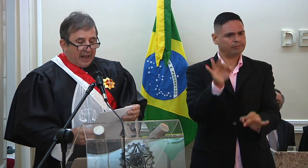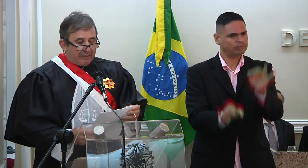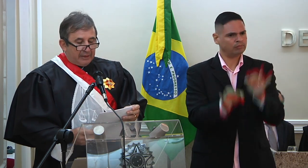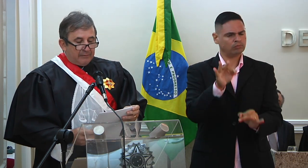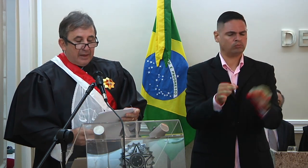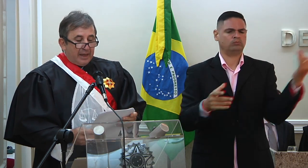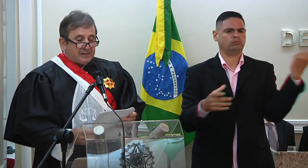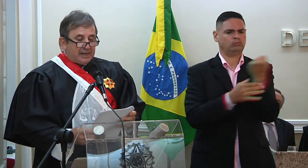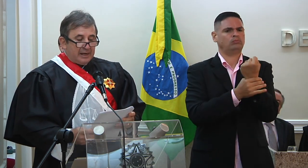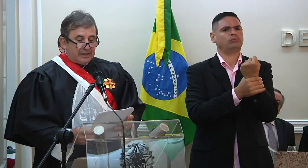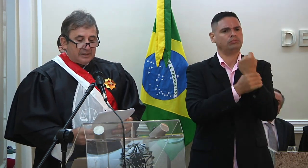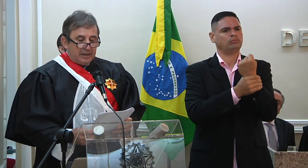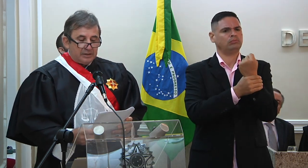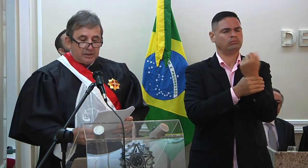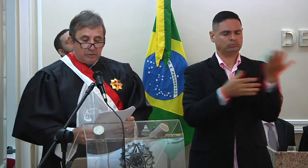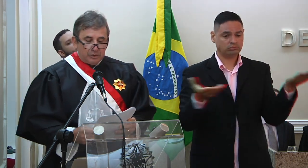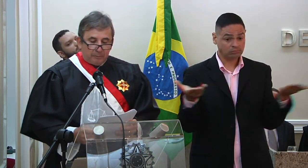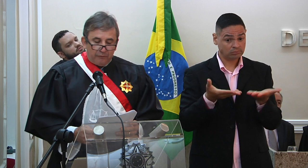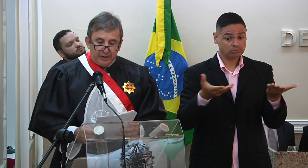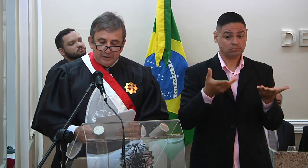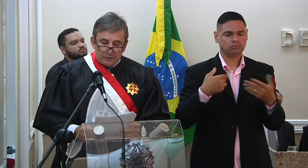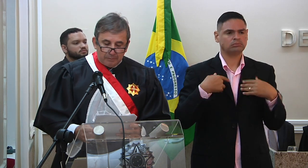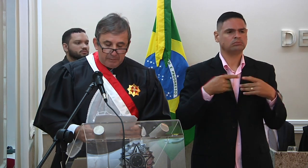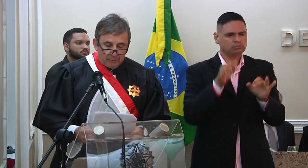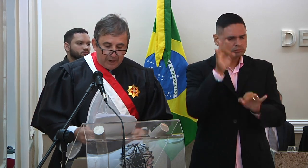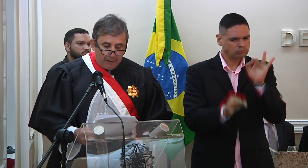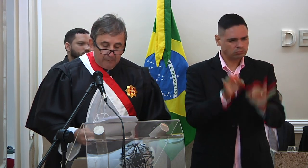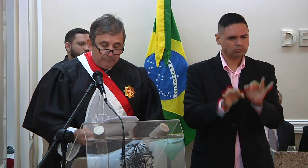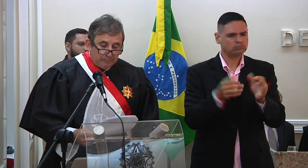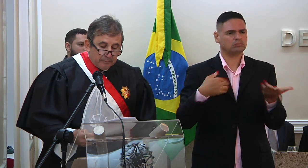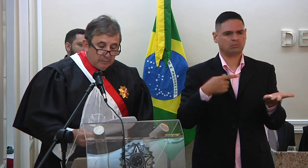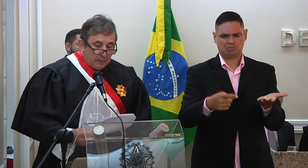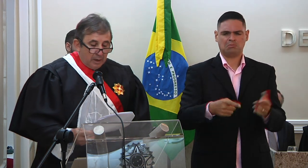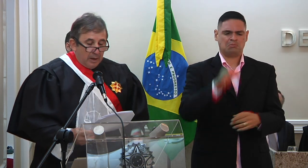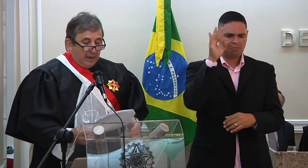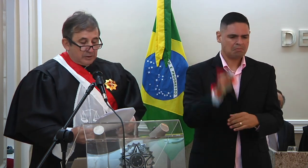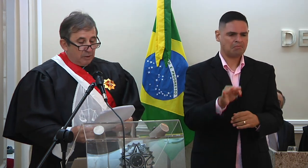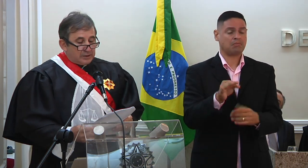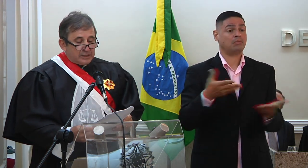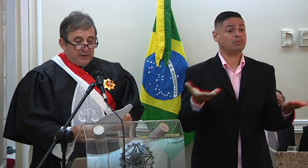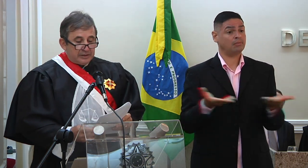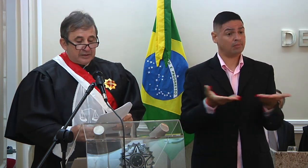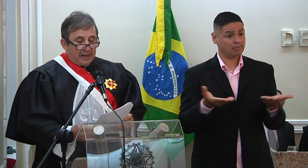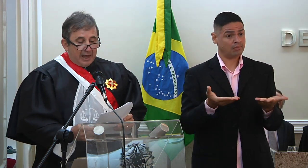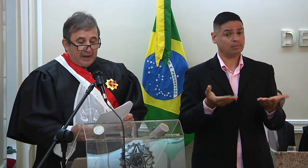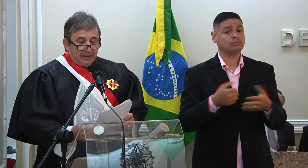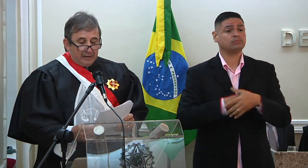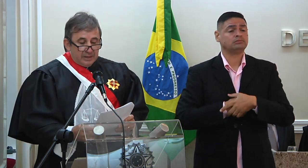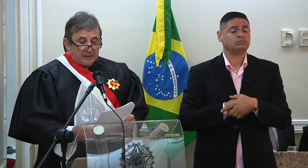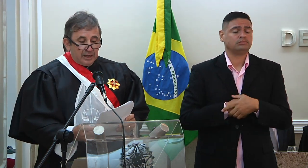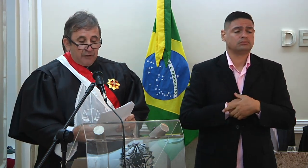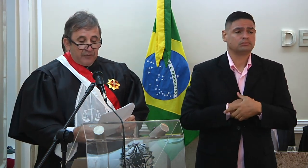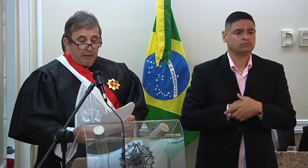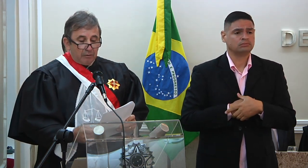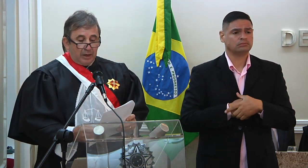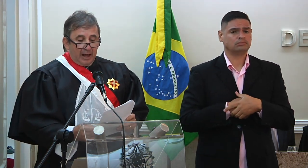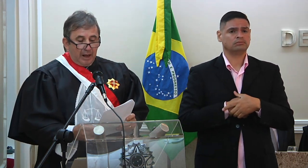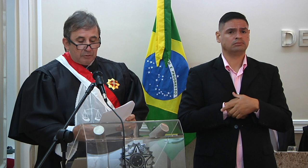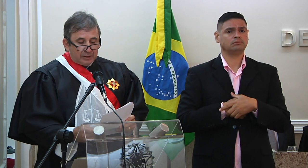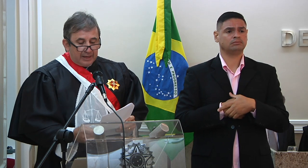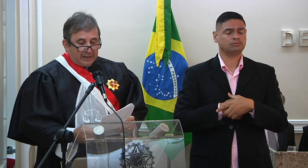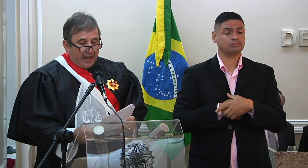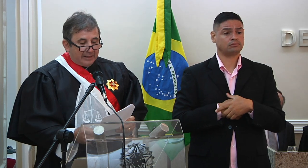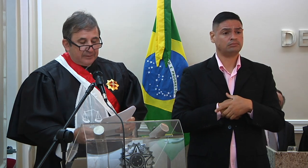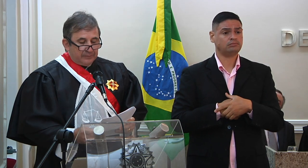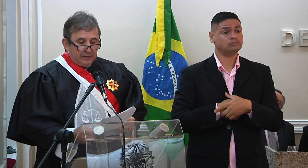firmeza de caráter, excelência nas decisões proferidas no primeiro grau. As nossas vestes talares significam